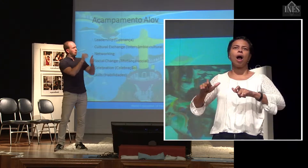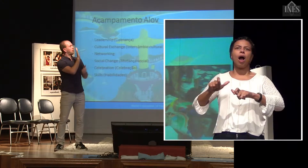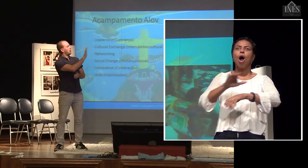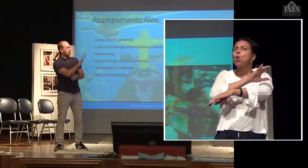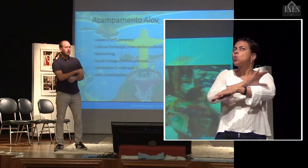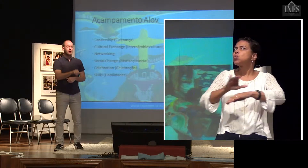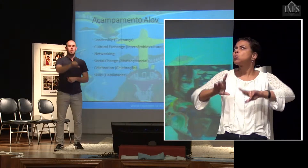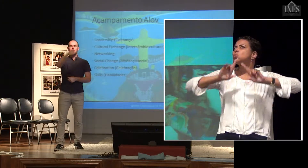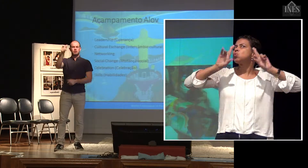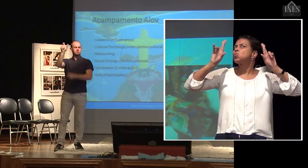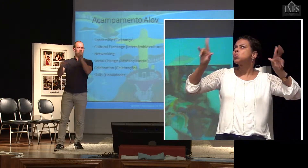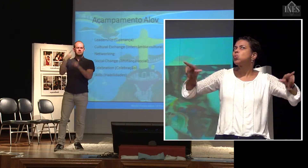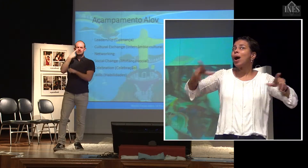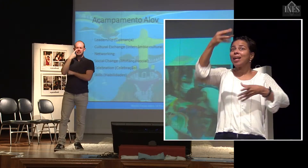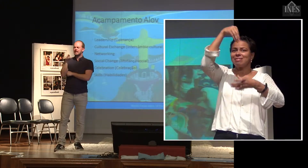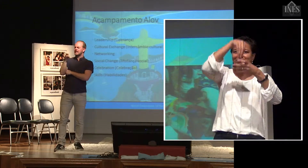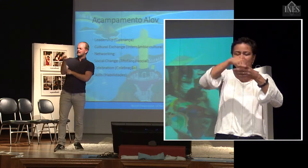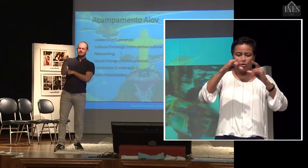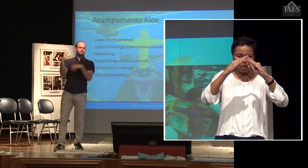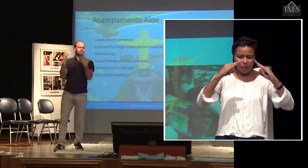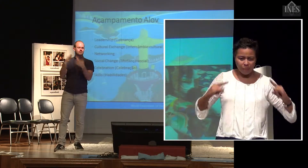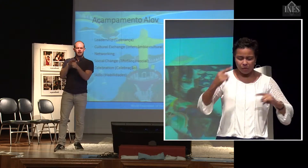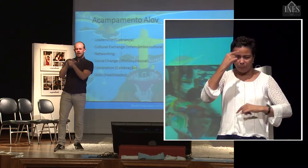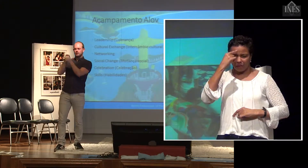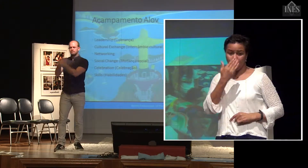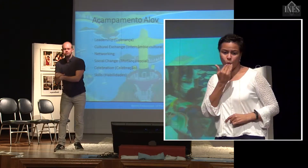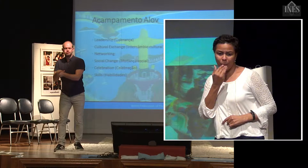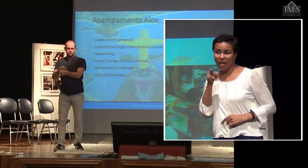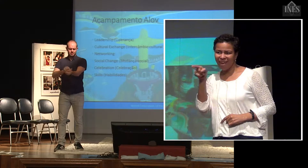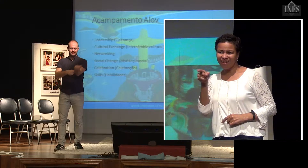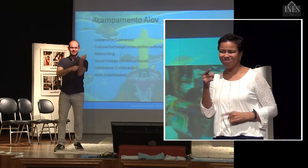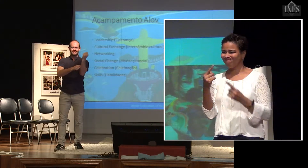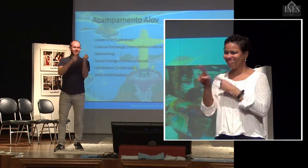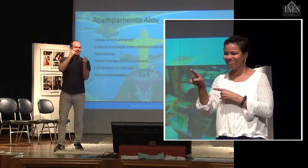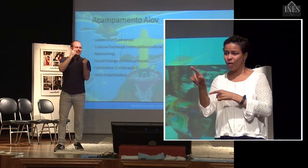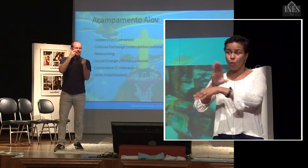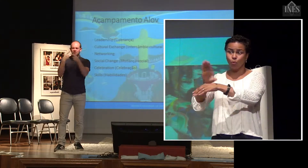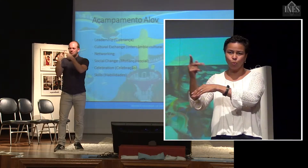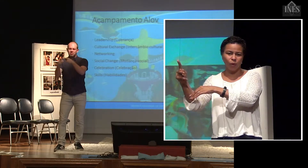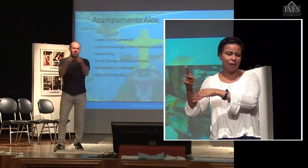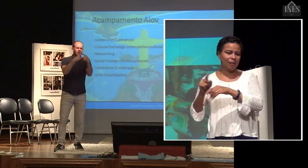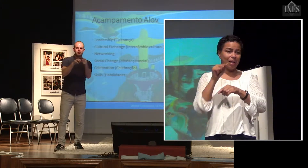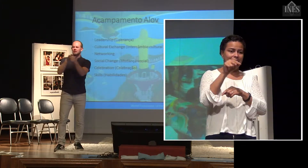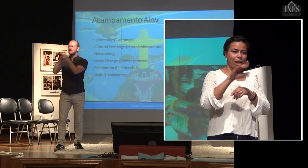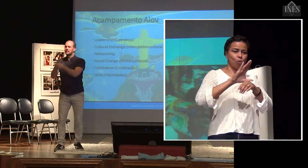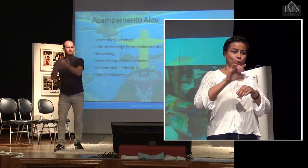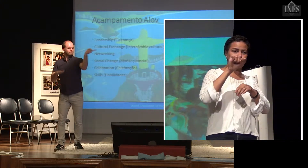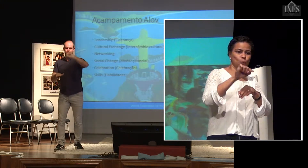também, às vezes, no próprio acampamento, gente tem que pensar em alimentação, pensar em formas de interagir, pensar em como que